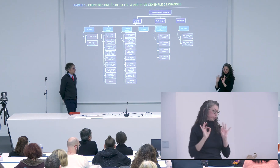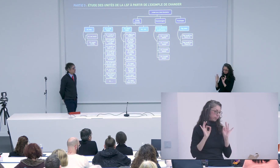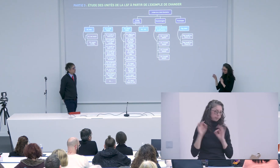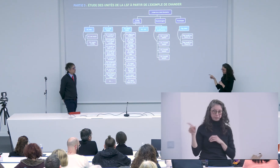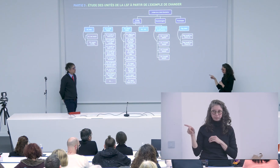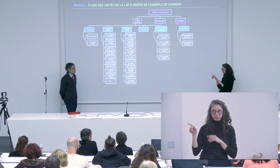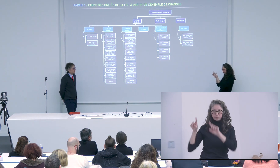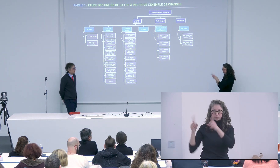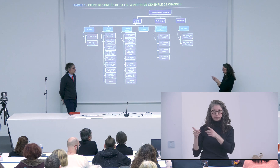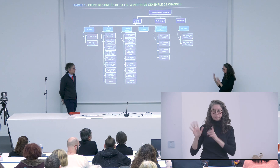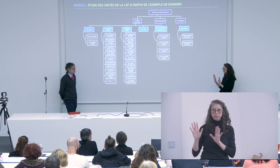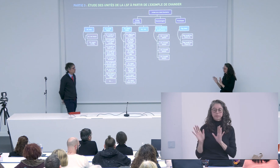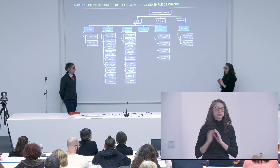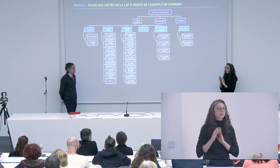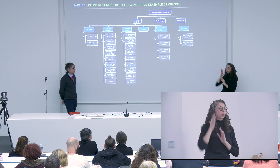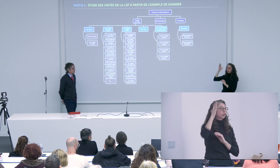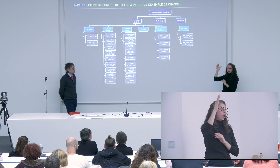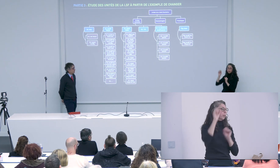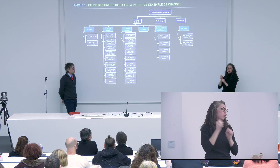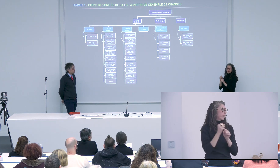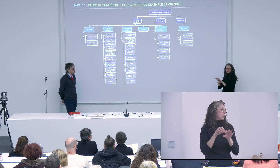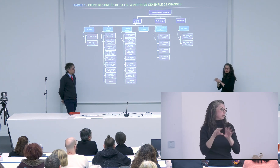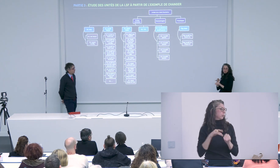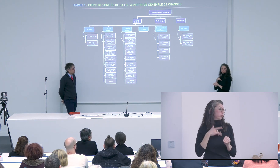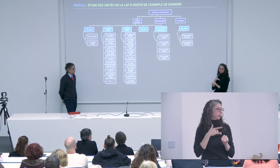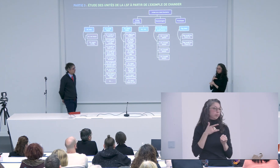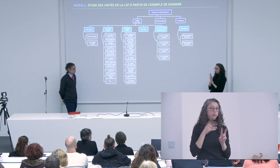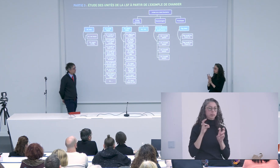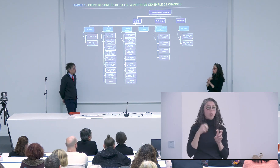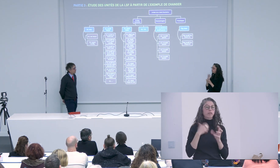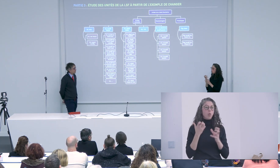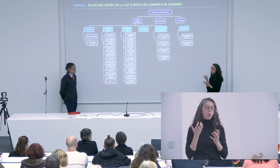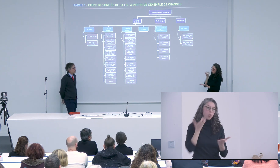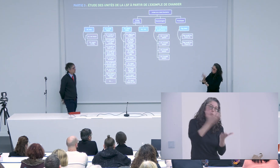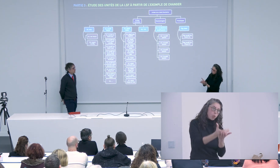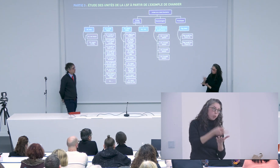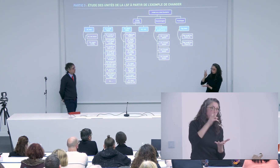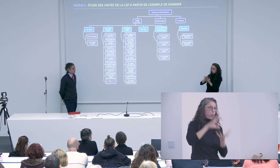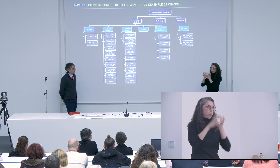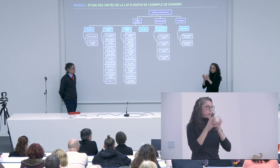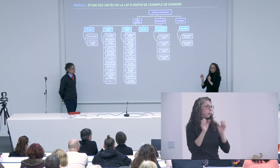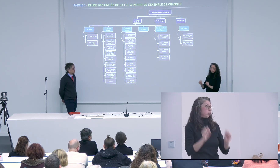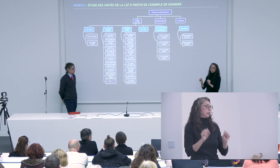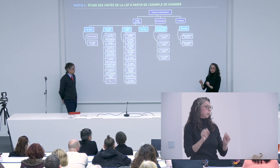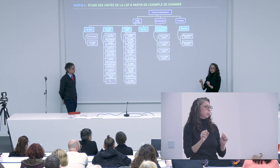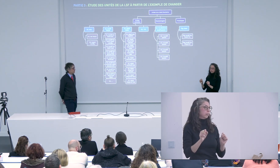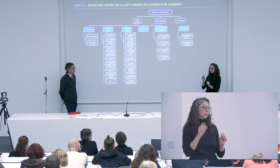directionnels ne rentrent pas dans ces sous-catégories ça peut être un travail qui peut être poursuivi par l'équipe